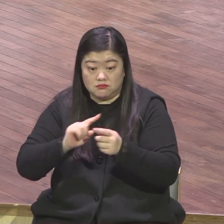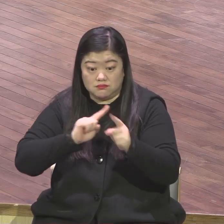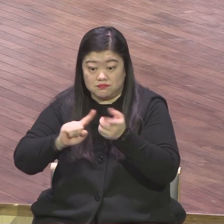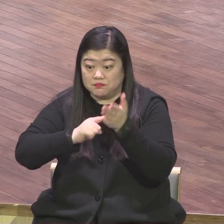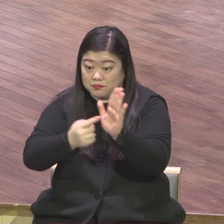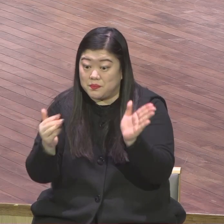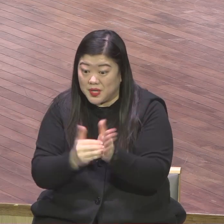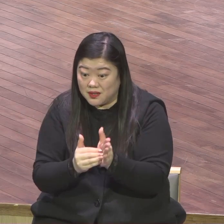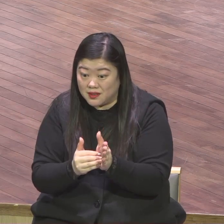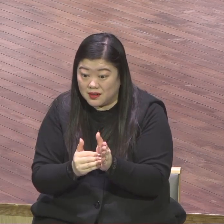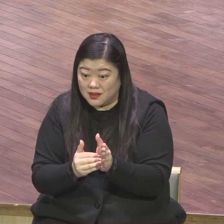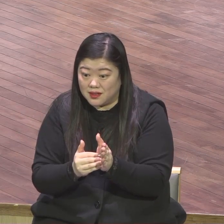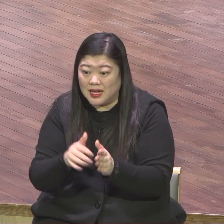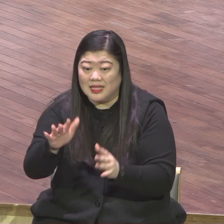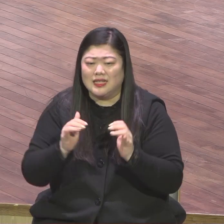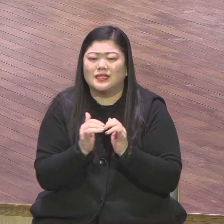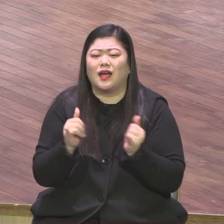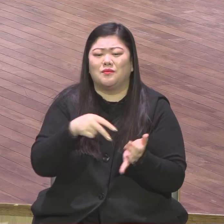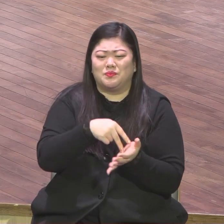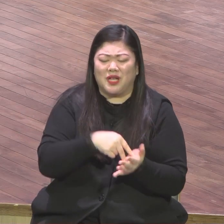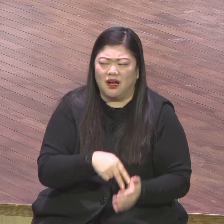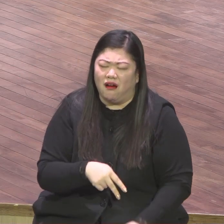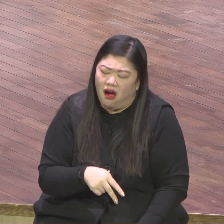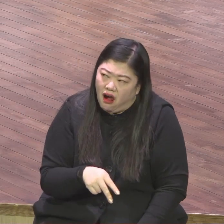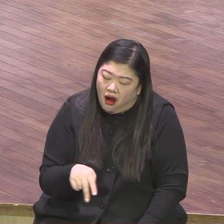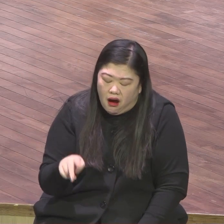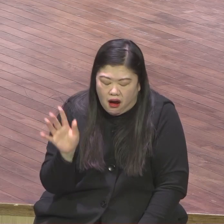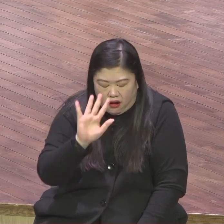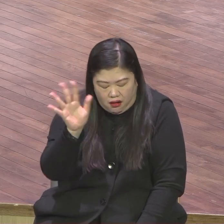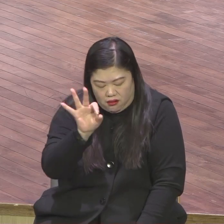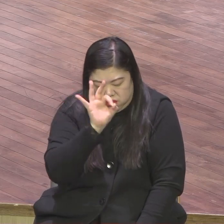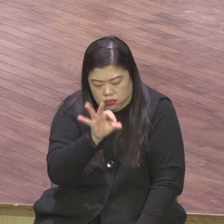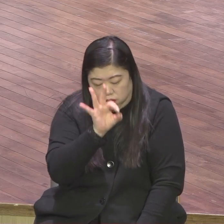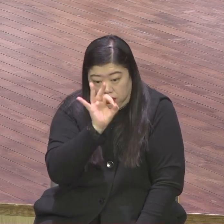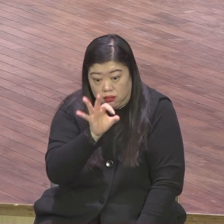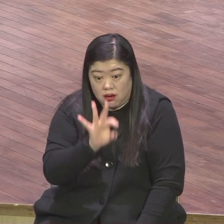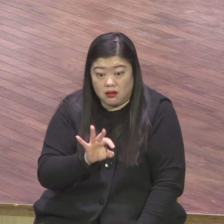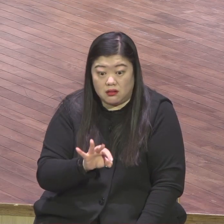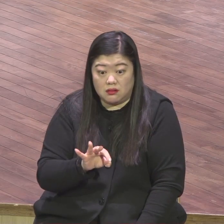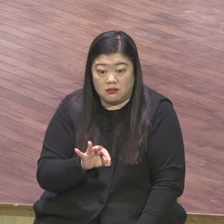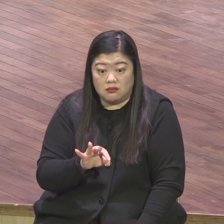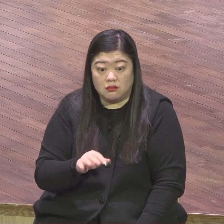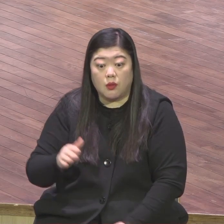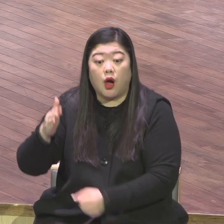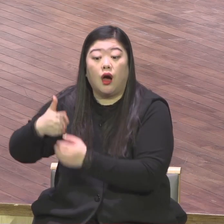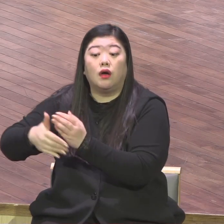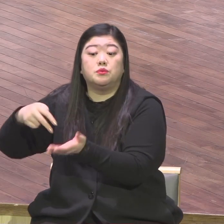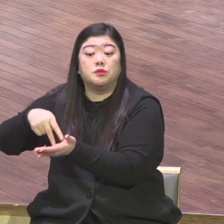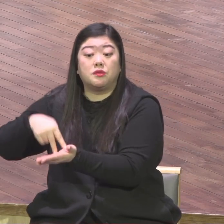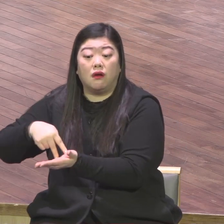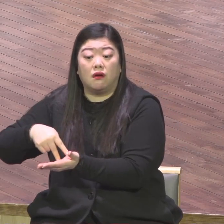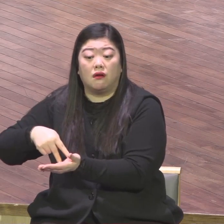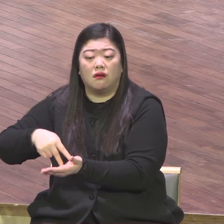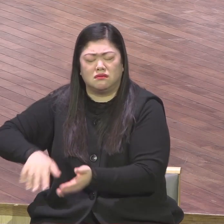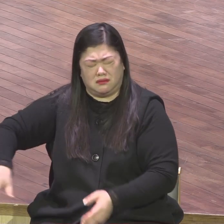스케일 내 갖고 아무것도 못해 하나님의 스케일 아멘 하나님의 스케일을 체험하게 하여 좁사사